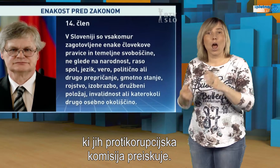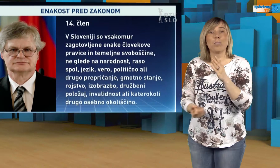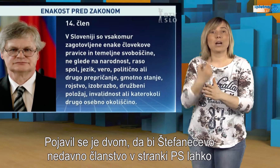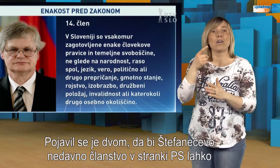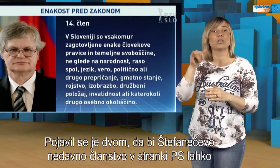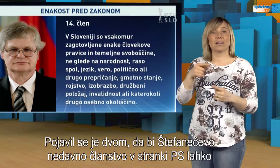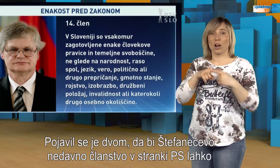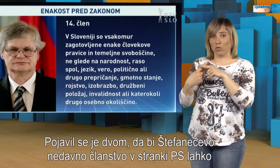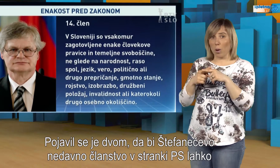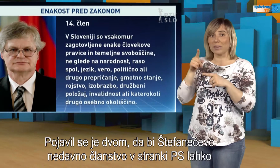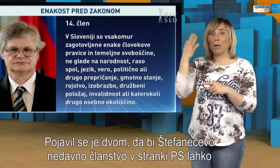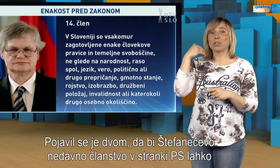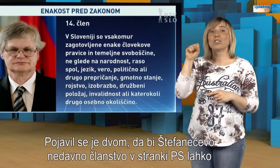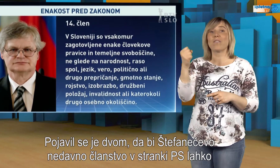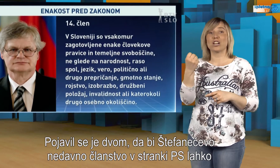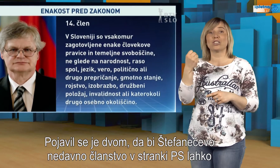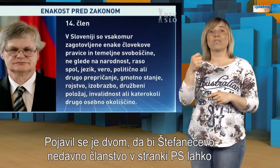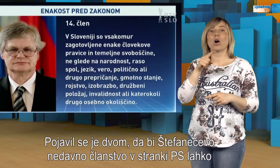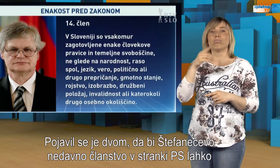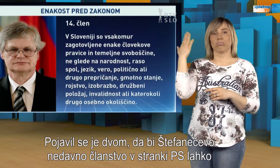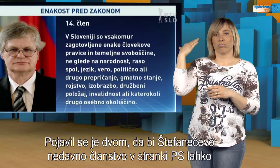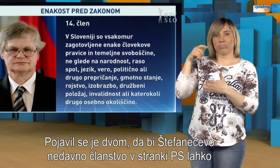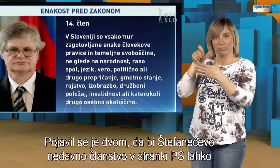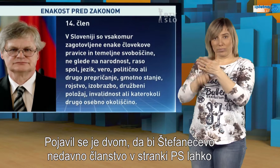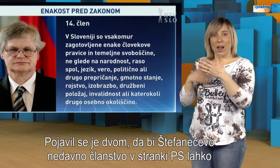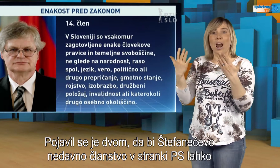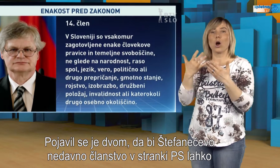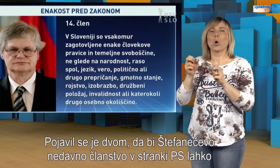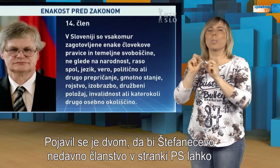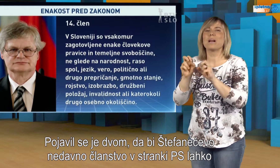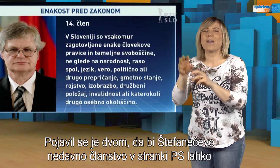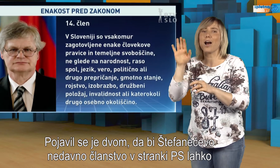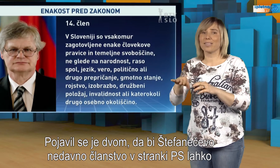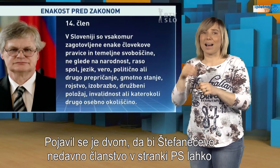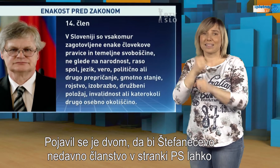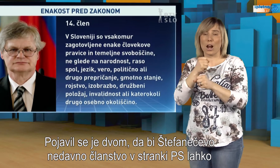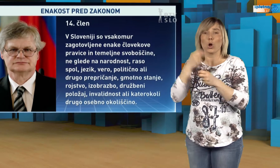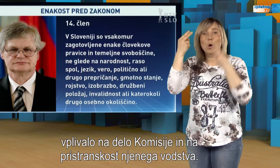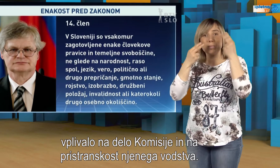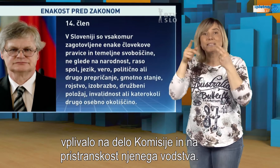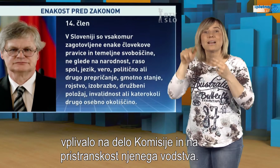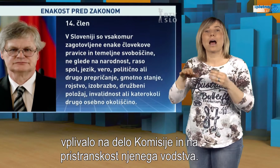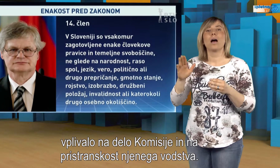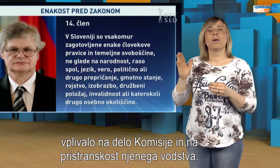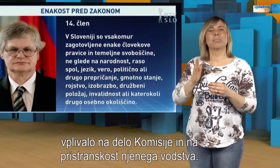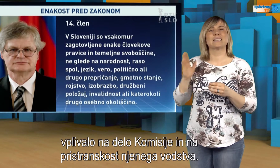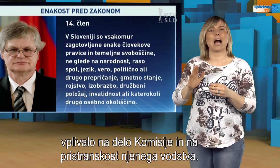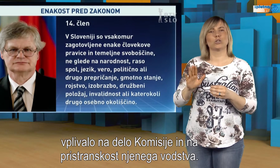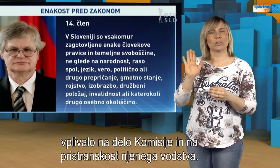Pojavil se je dvom, da bi Štefanečevo nedavno članstvo v stranki Pozitivna Slovenija lahko vplivalo na delo Komisije